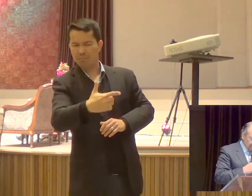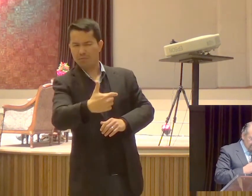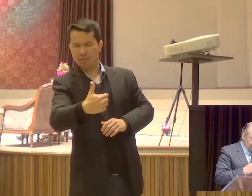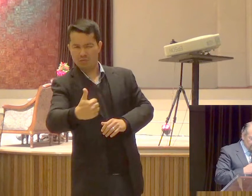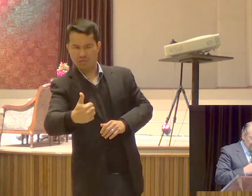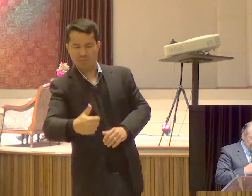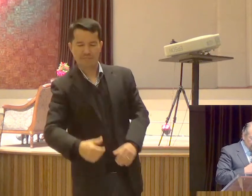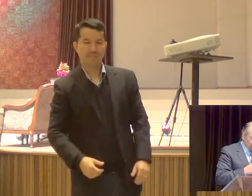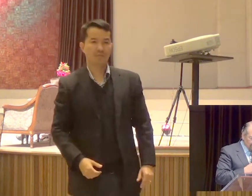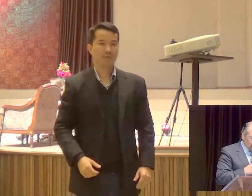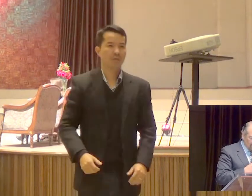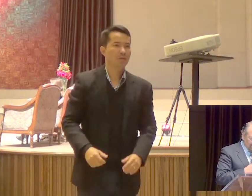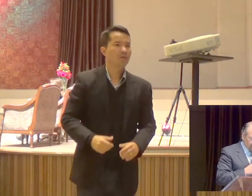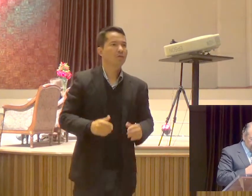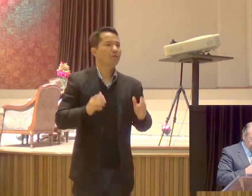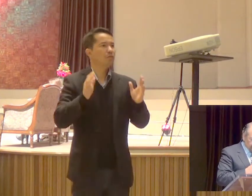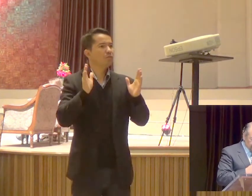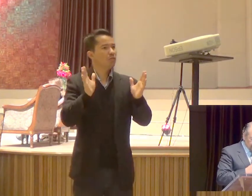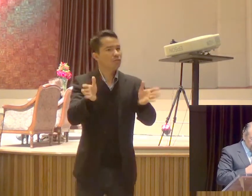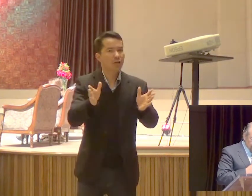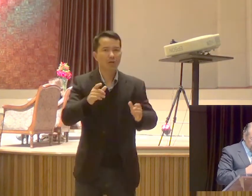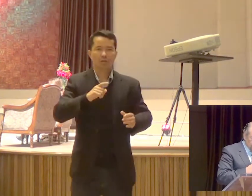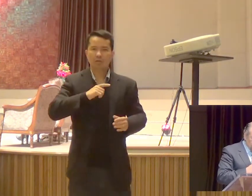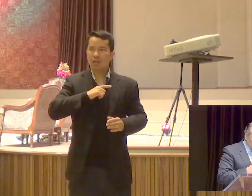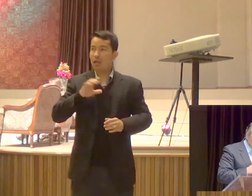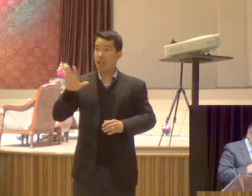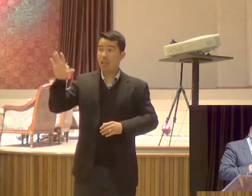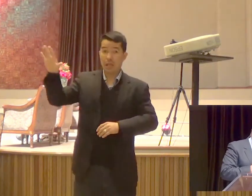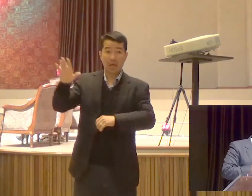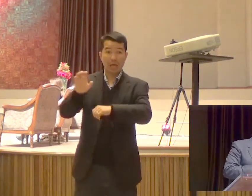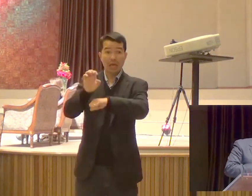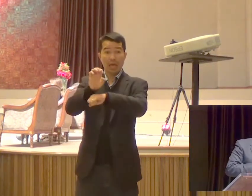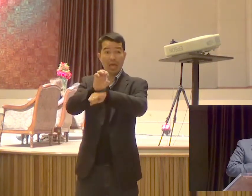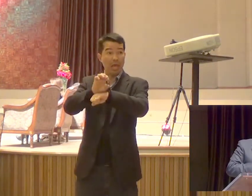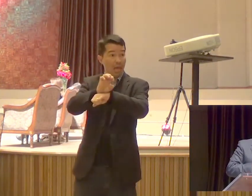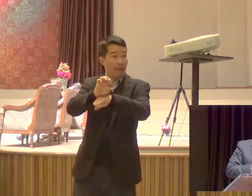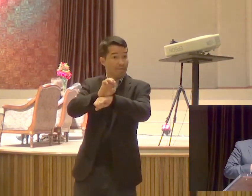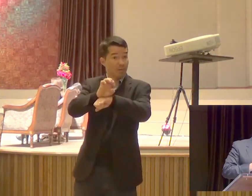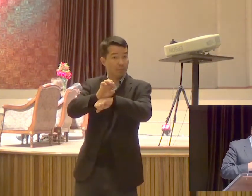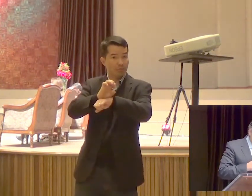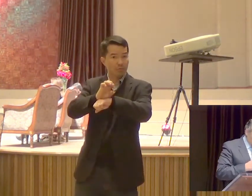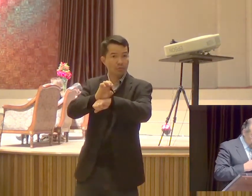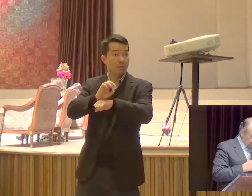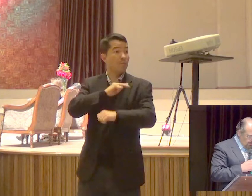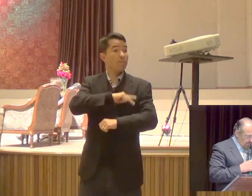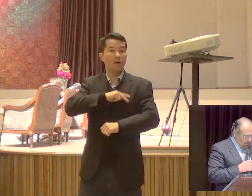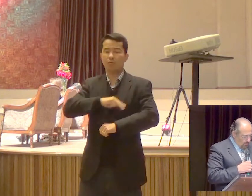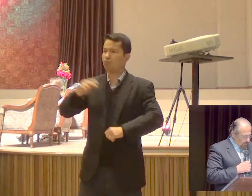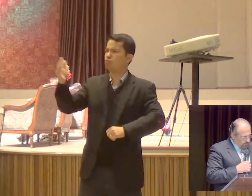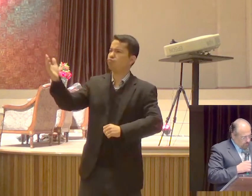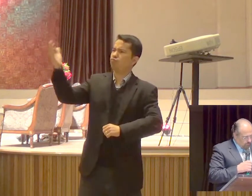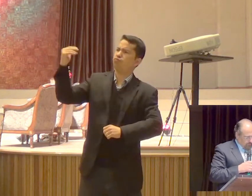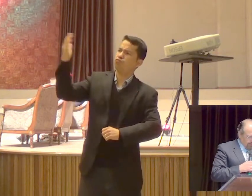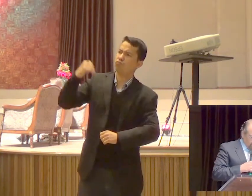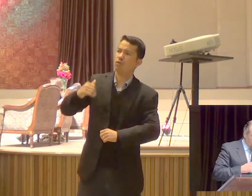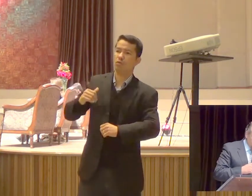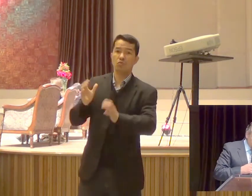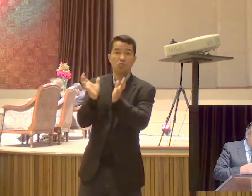De Mileto Mandou a Éfeso Chamar os presbíteros Da igreja E quando se encontraram Com ele